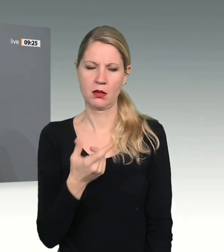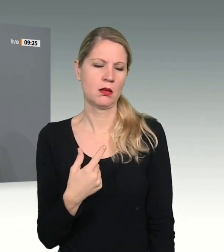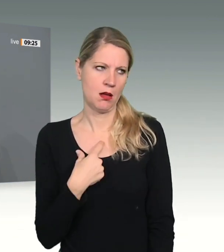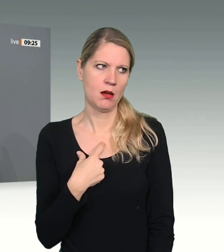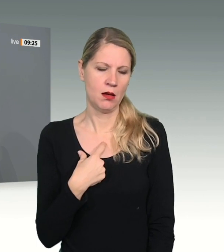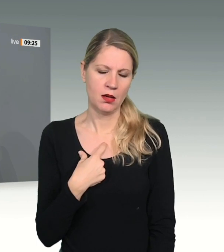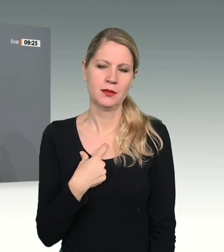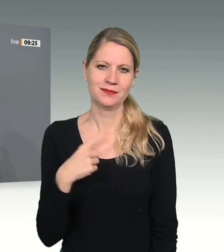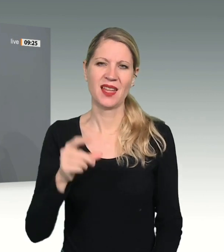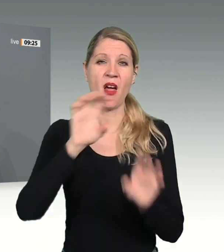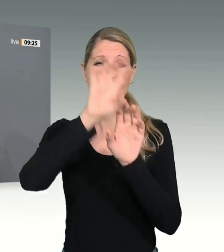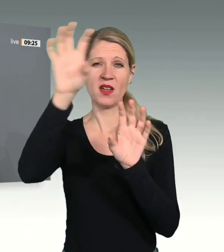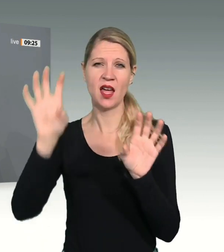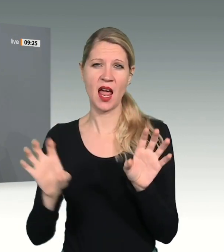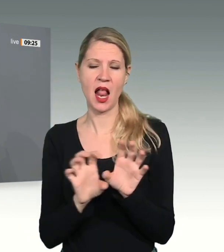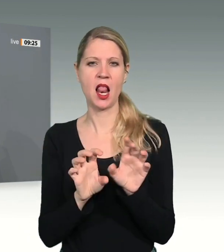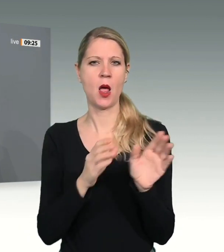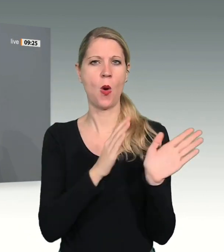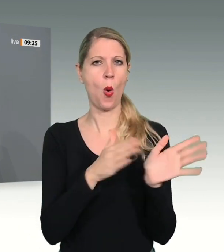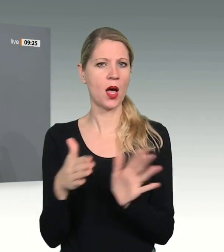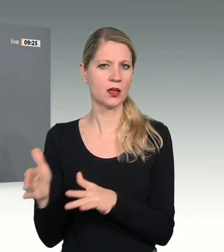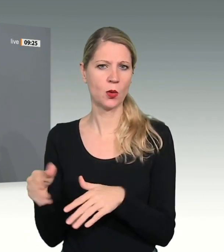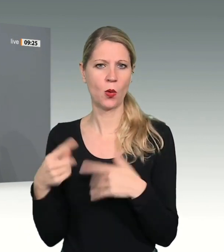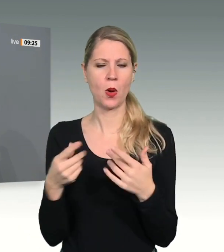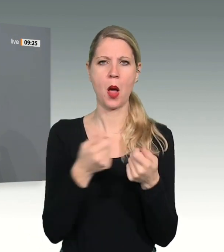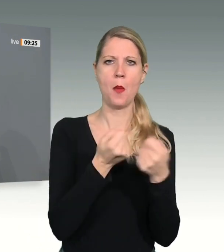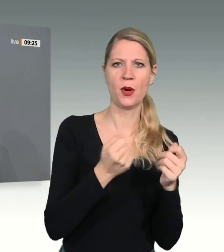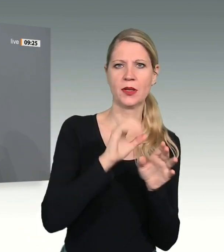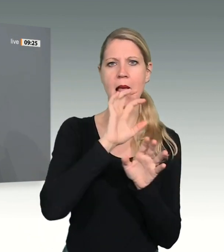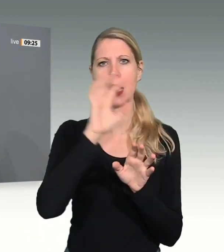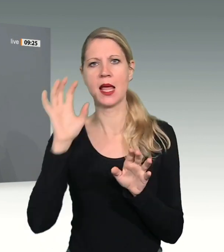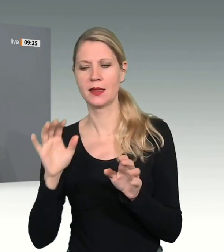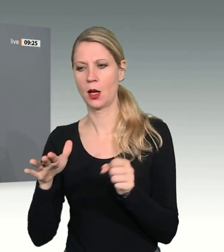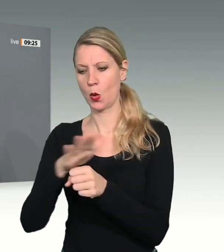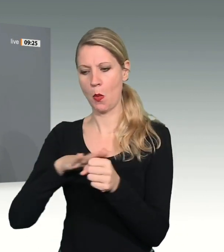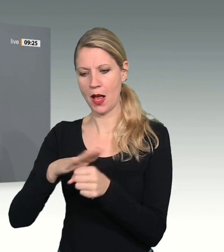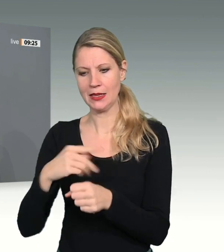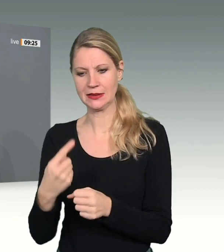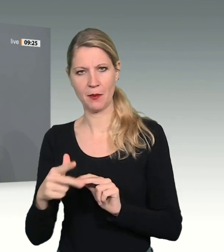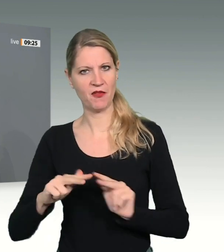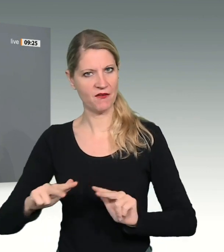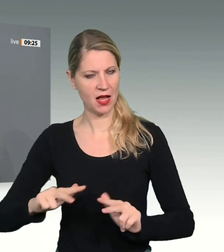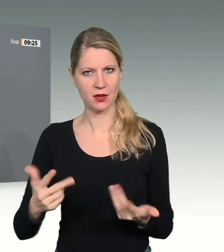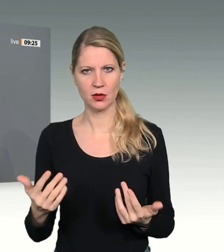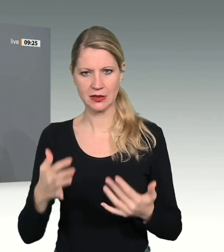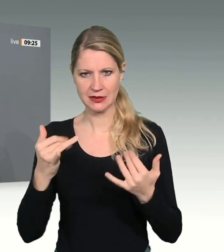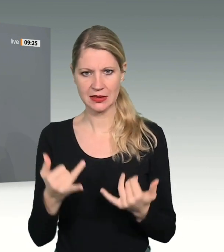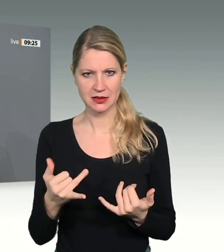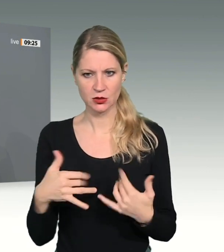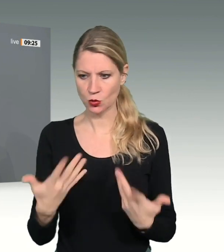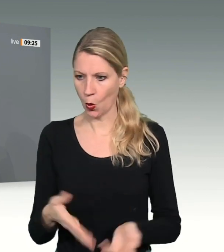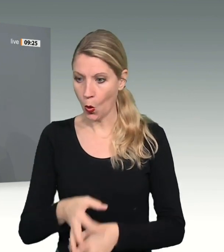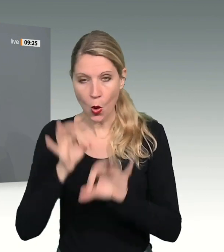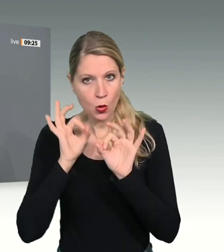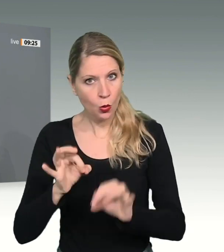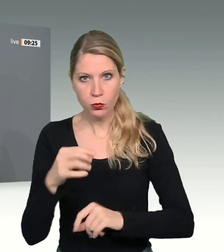weitgehend unbestritten ist, mit Bund, Ländern und kommunaler Selbstverwaltung derzeit in guter Verfassung sein.